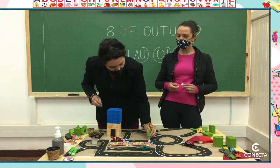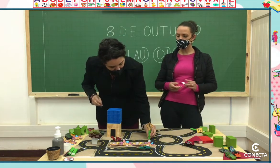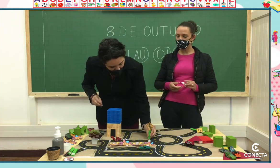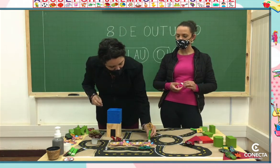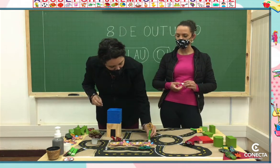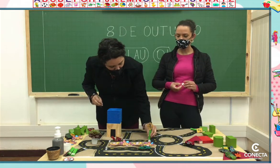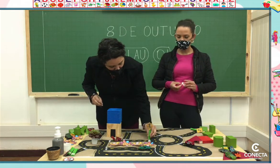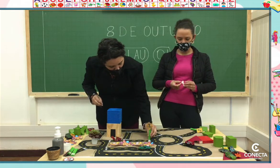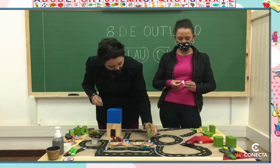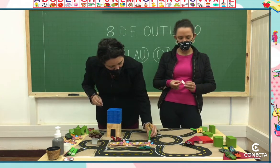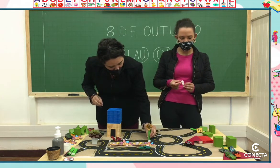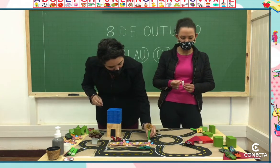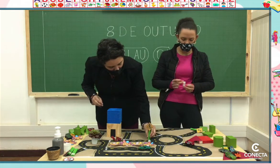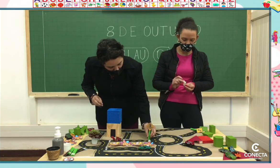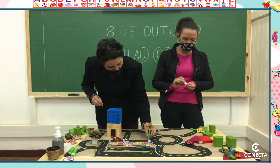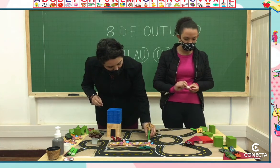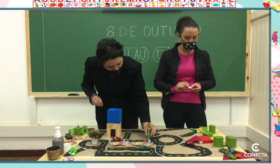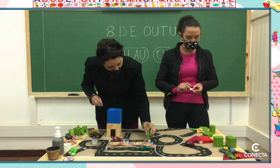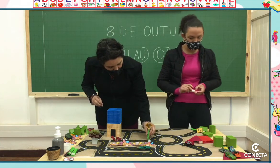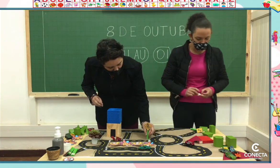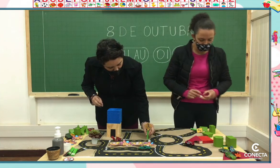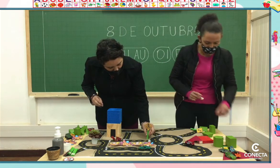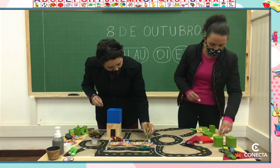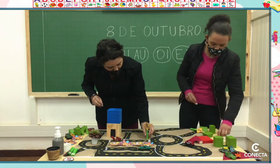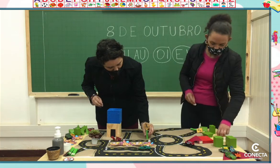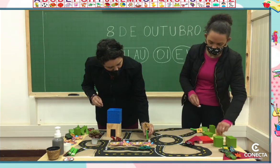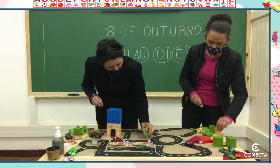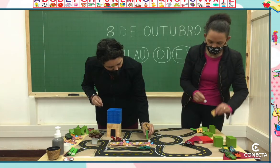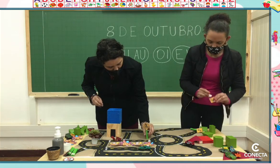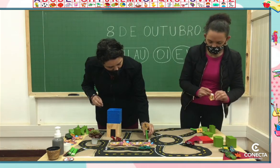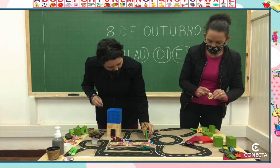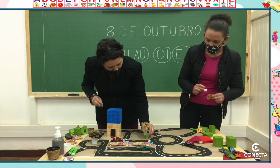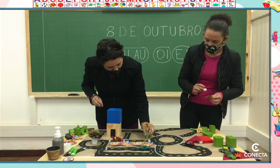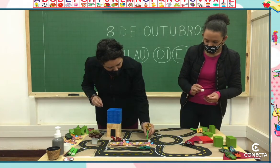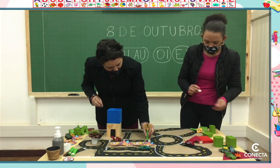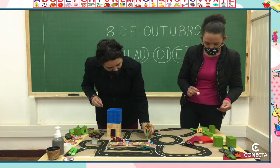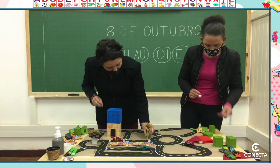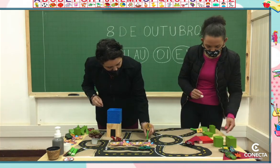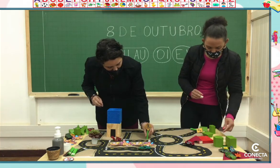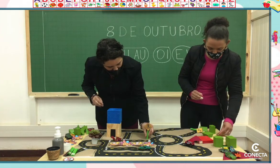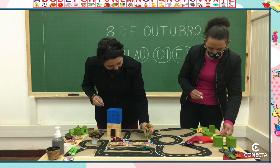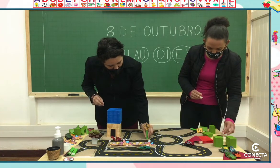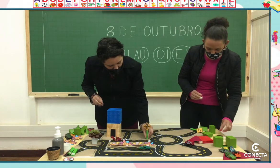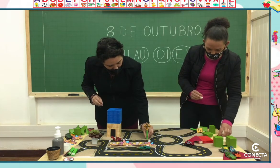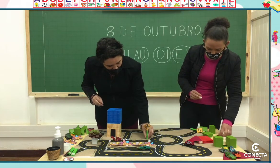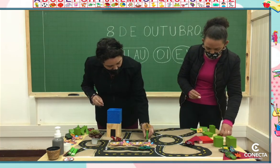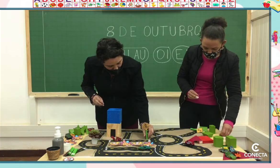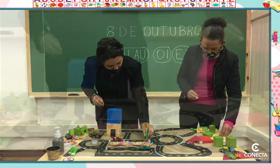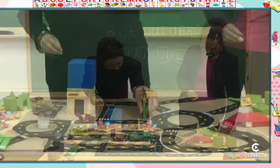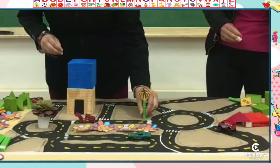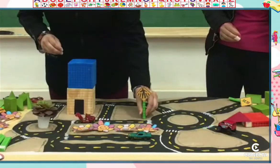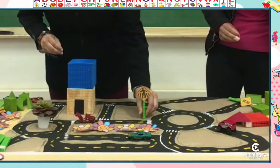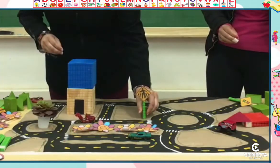conhecem como que é o trânsito das cidades, as placas são bastante importantes. Vou colocar aqui, será que vai parar?